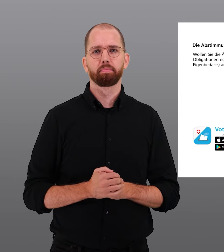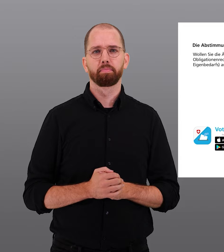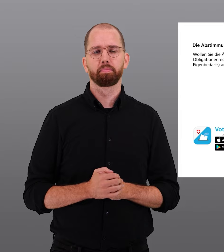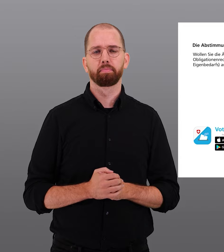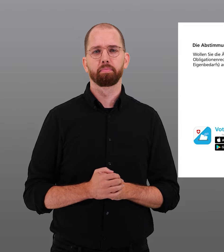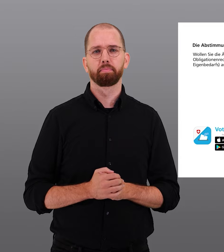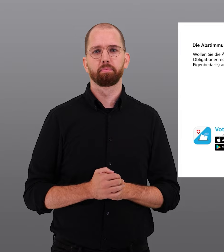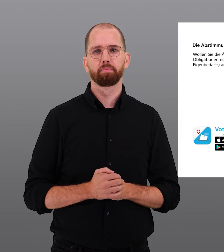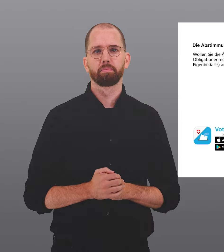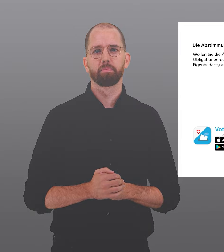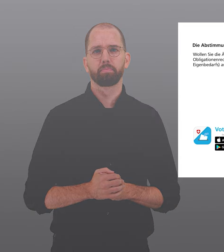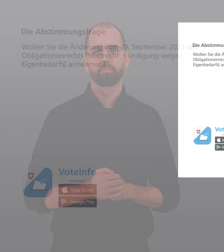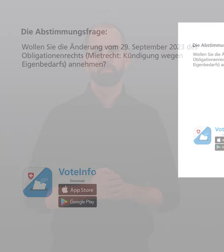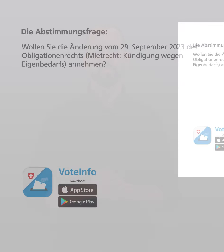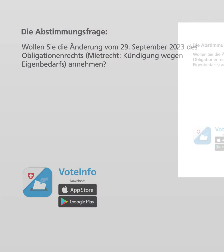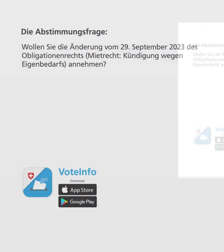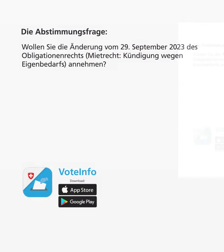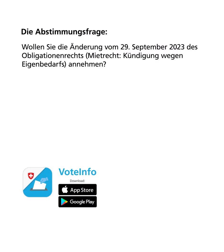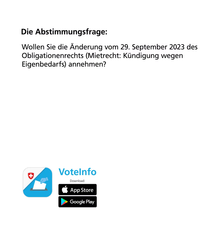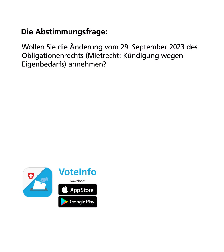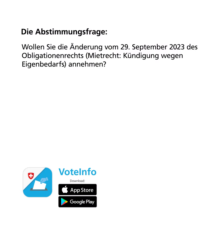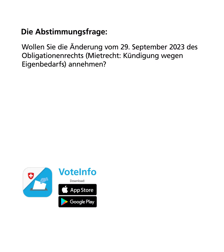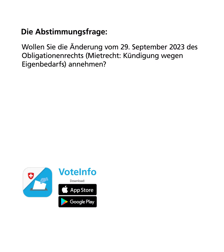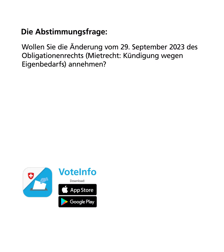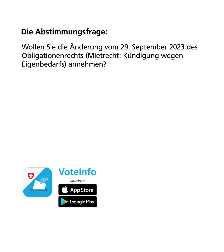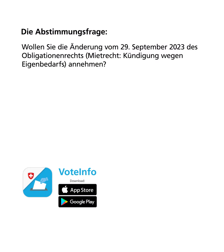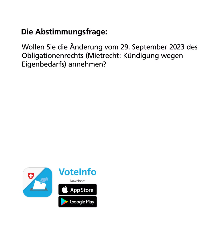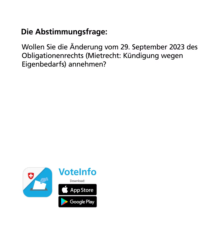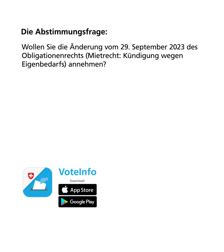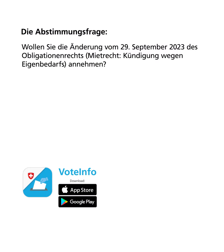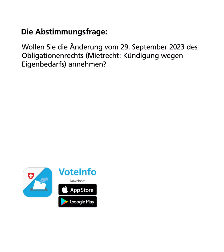Änderung des Mietrechts zur Kündigung wegen Eigenbedarfs anzunehmen.